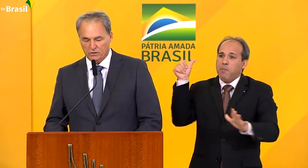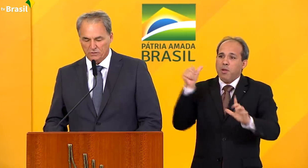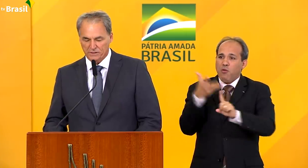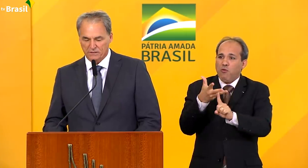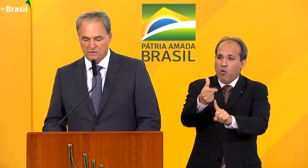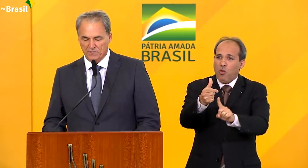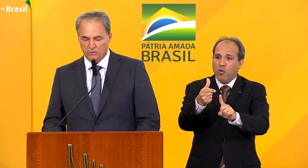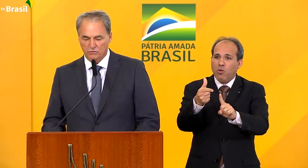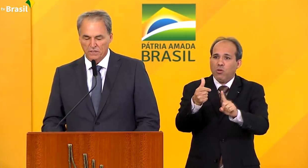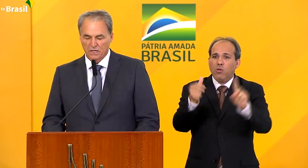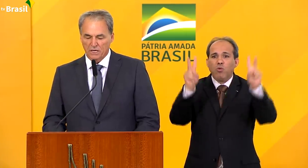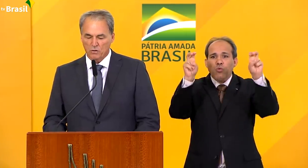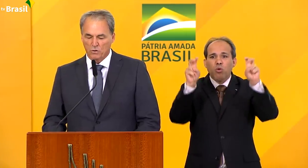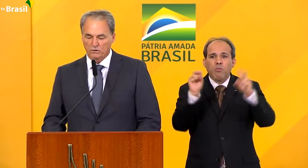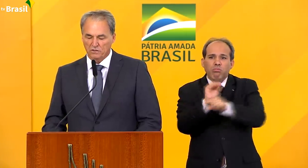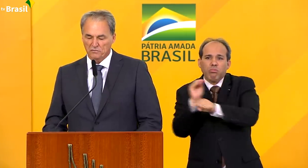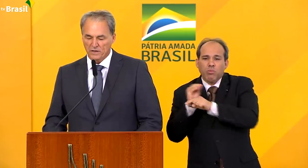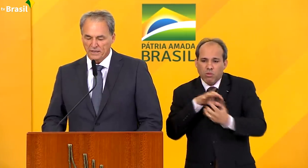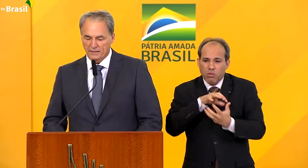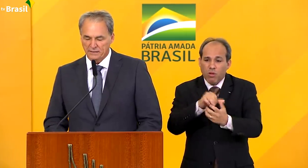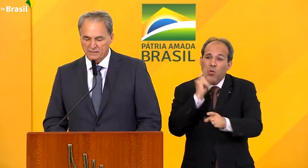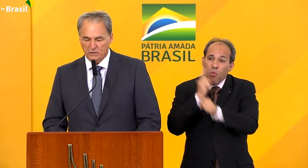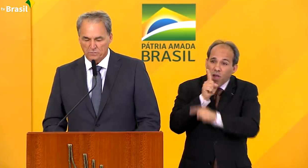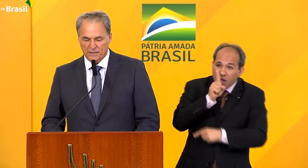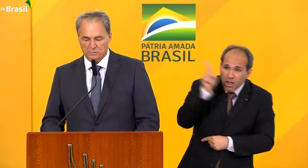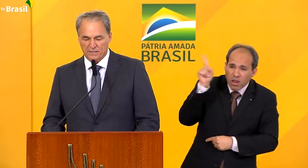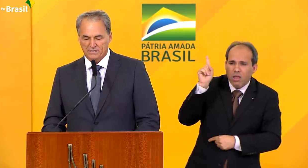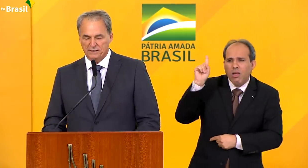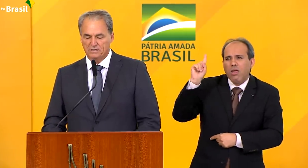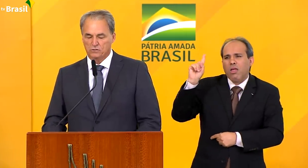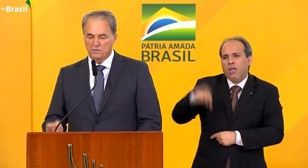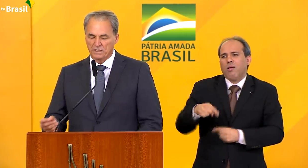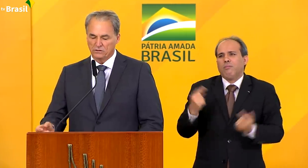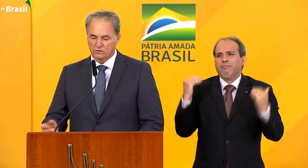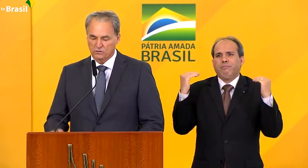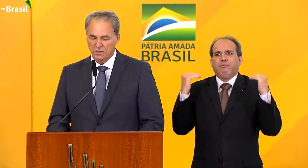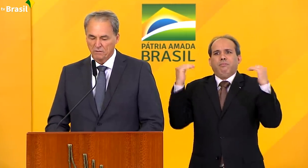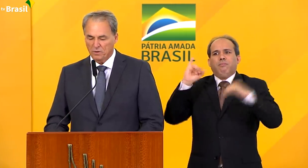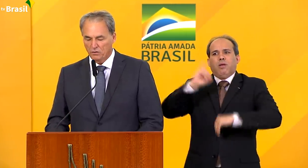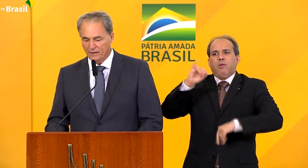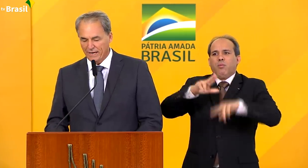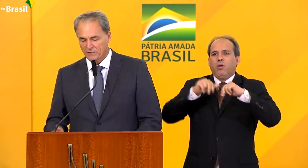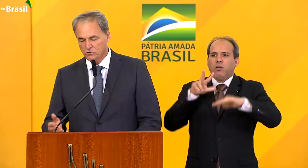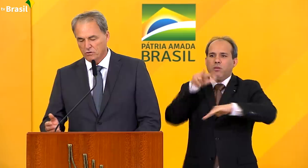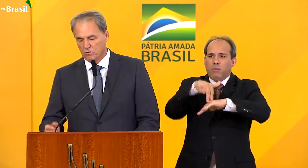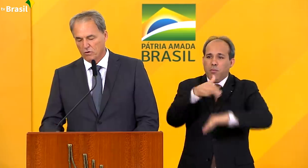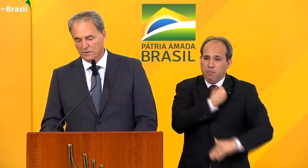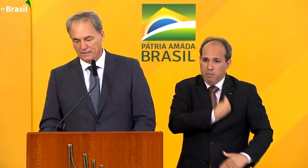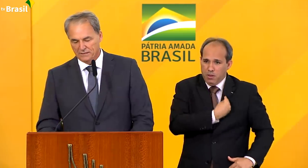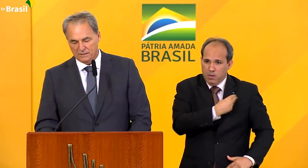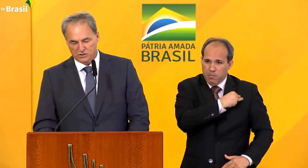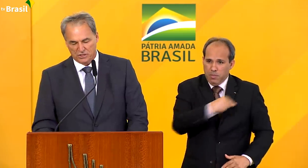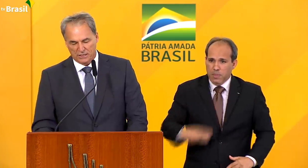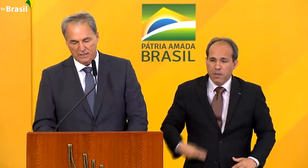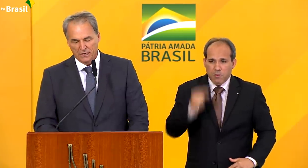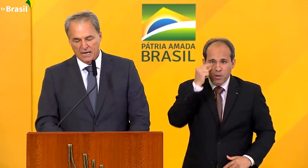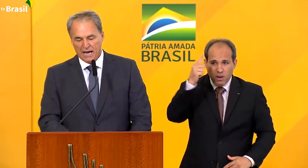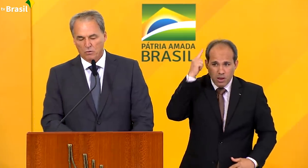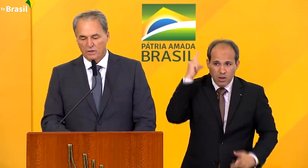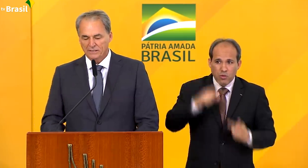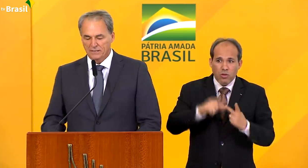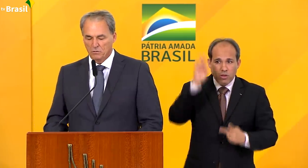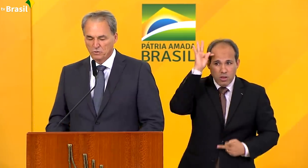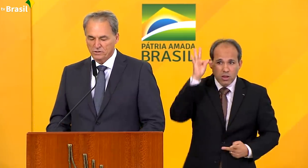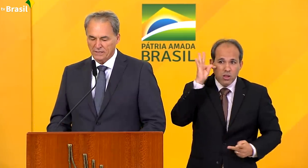Cadeia Nacional do Abastecimento, encontro que foi engrandecido pelas presenças do ministro Paulo Guedes, João Roma e Tereza Cristina,